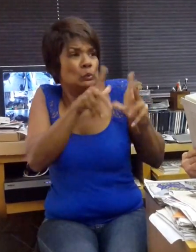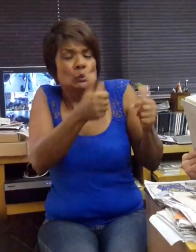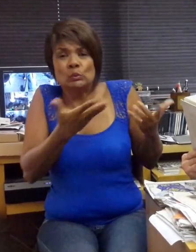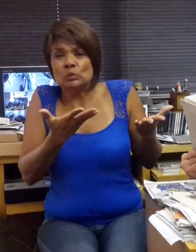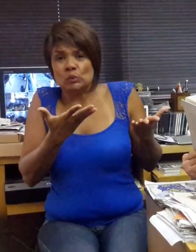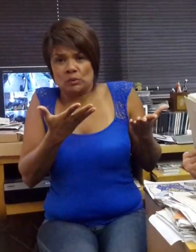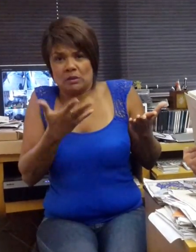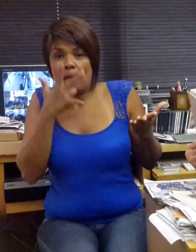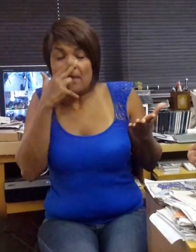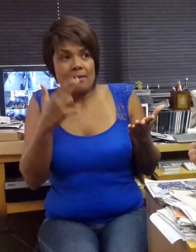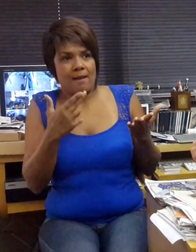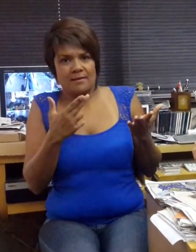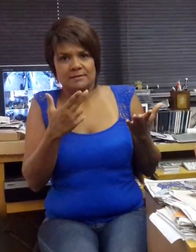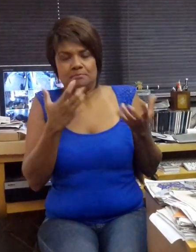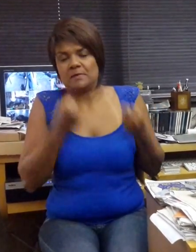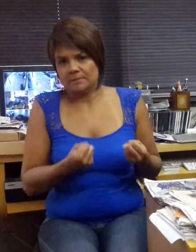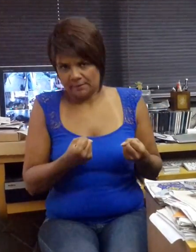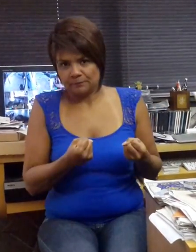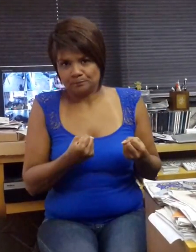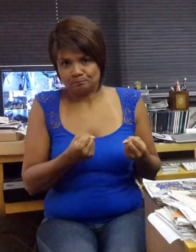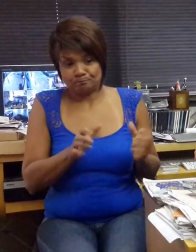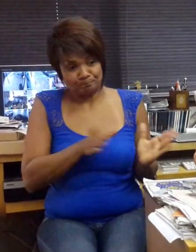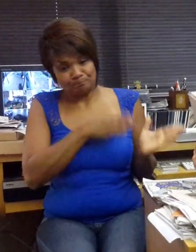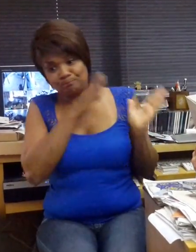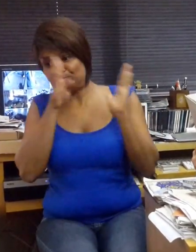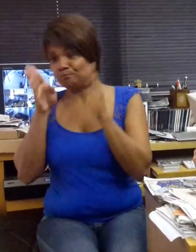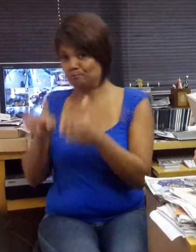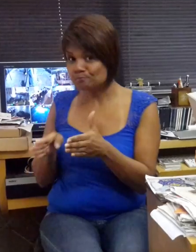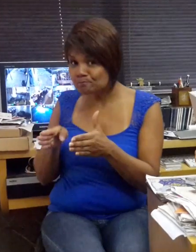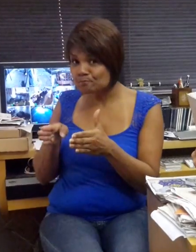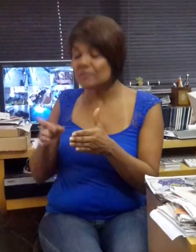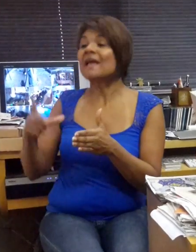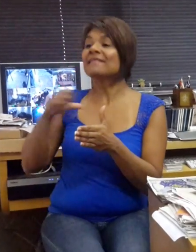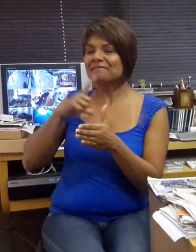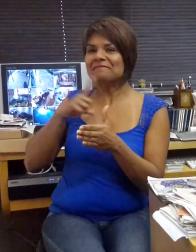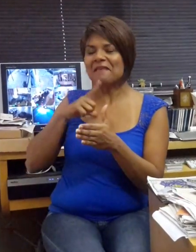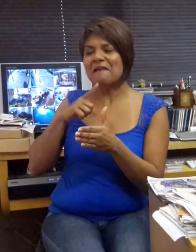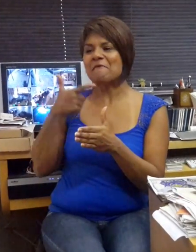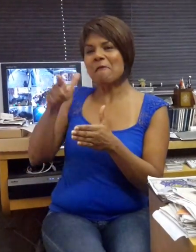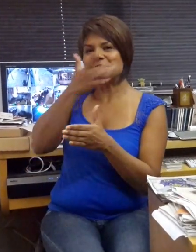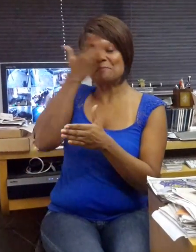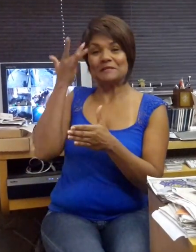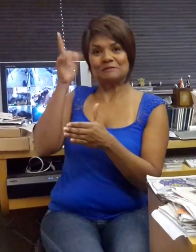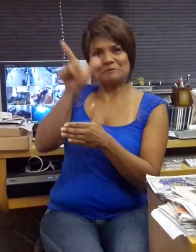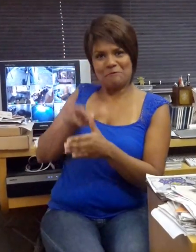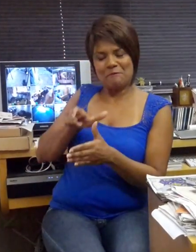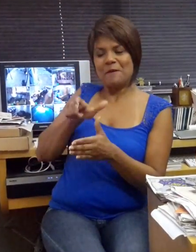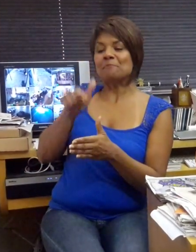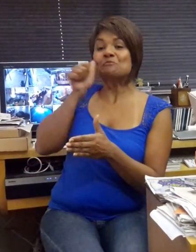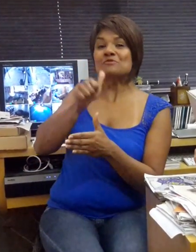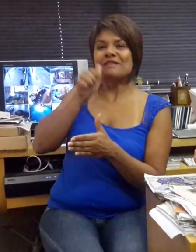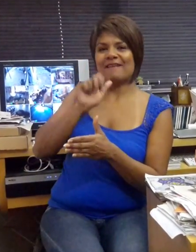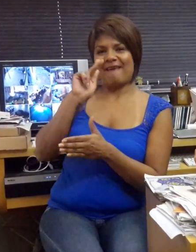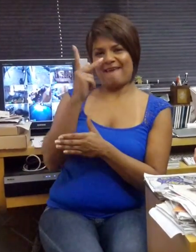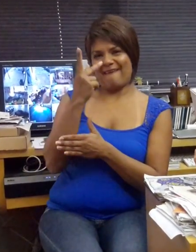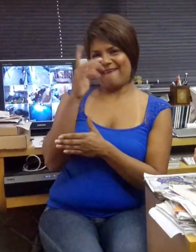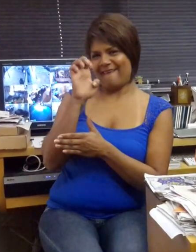Em contrapartida, temos a síndrome de Hebe Camargo. Com aquele lindo